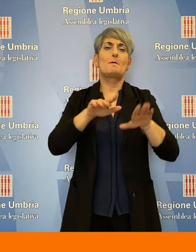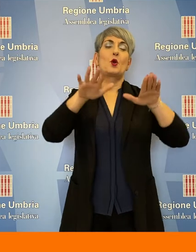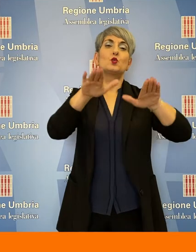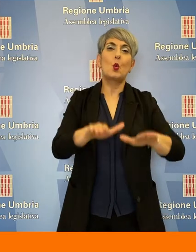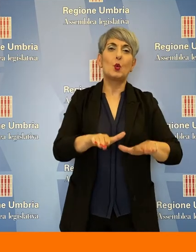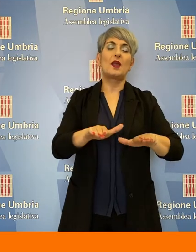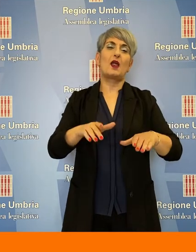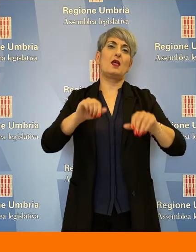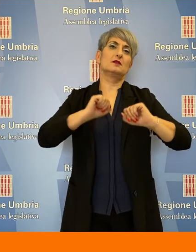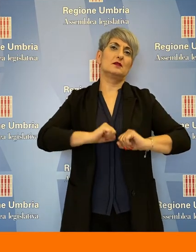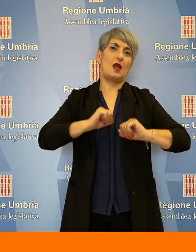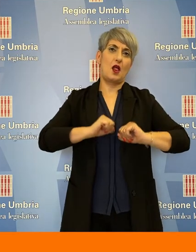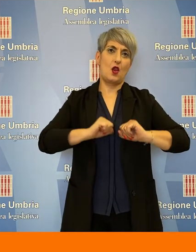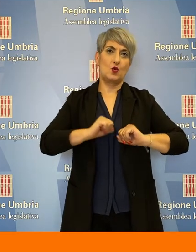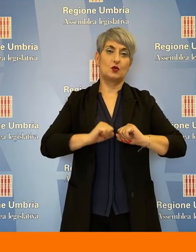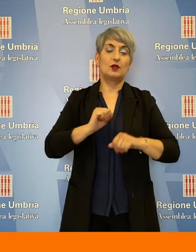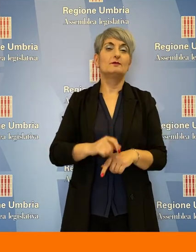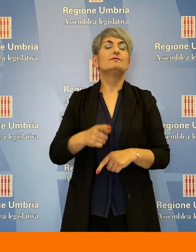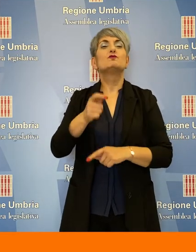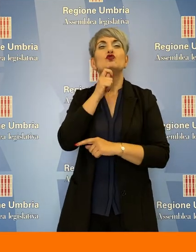salute. Ce ne parla Marco Paganini.